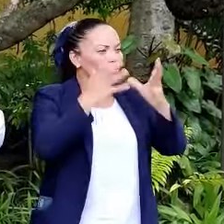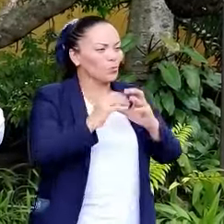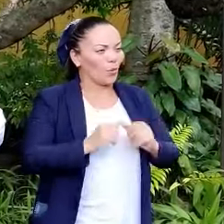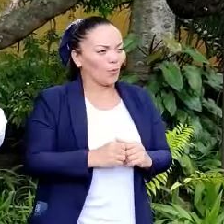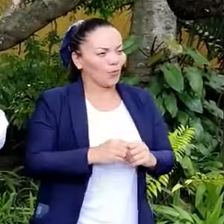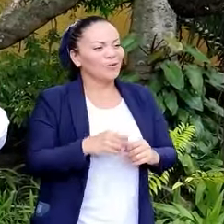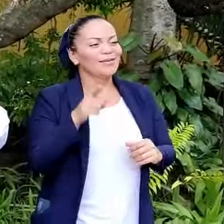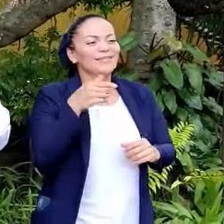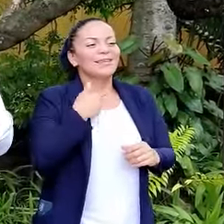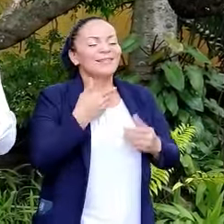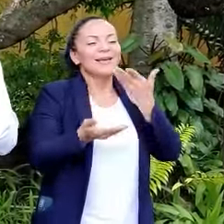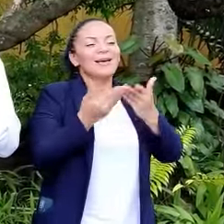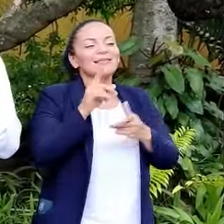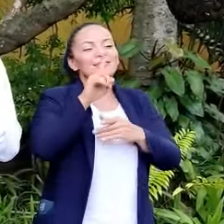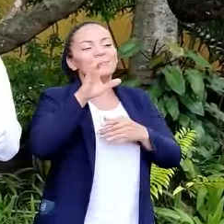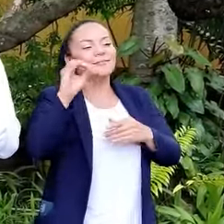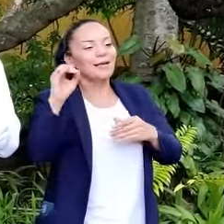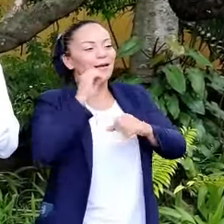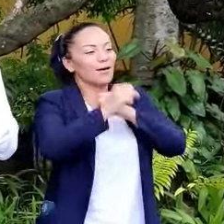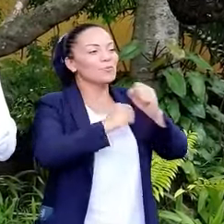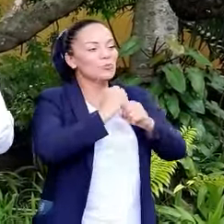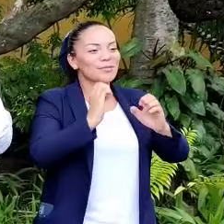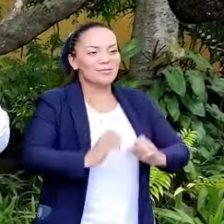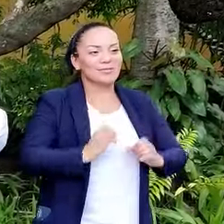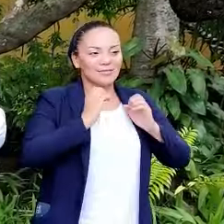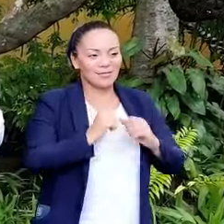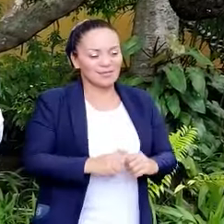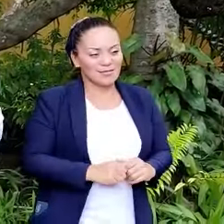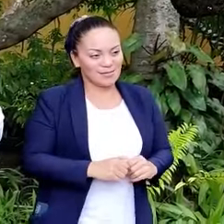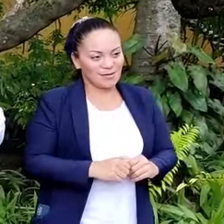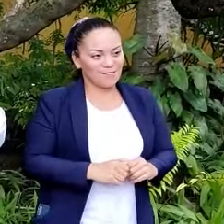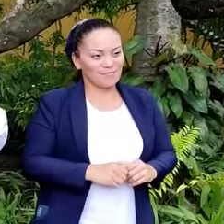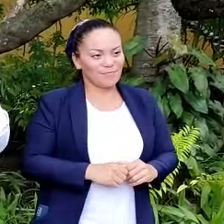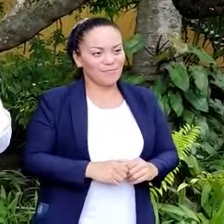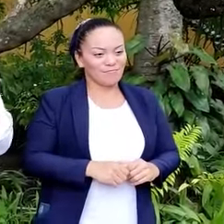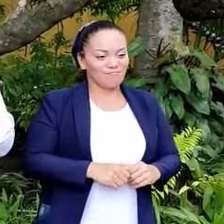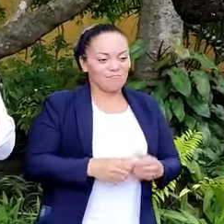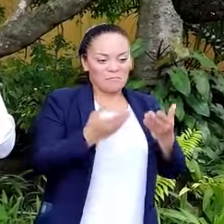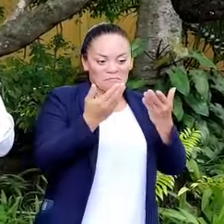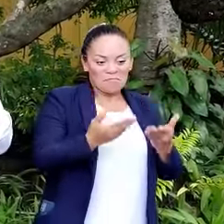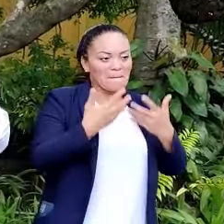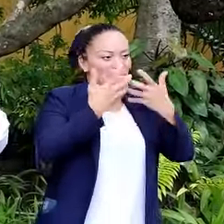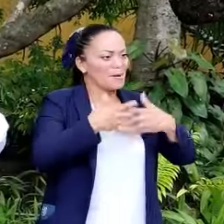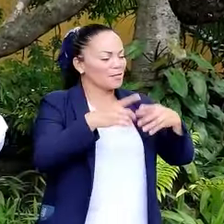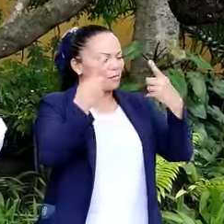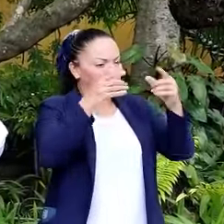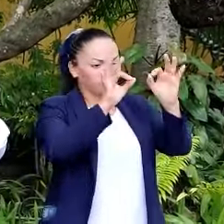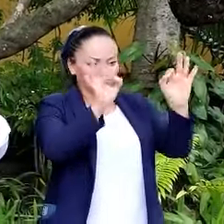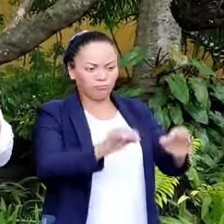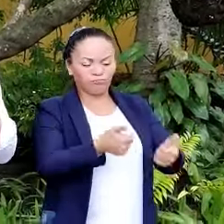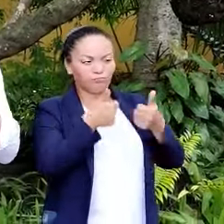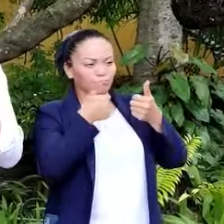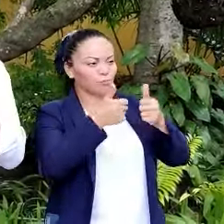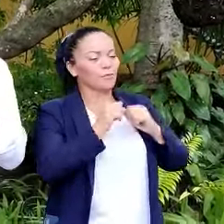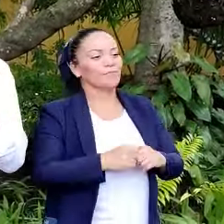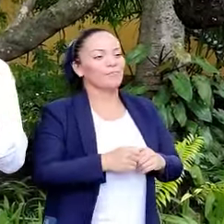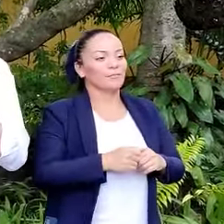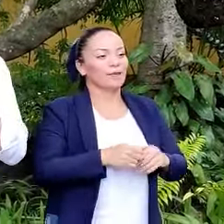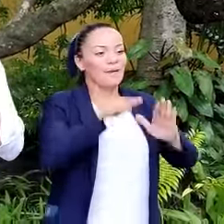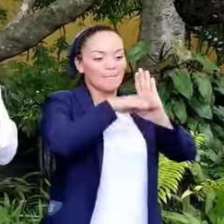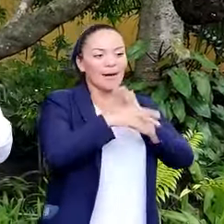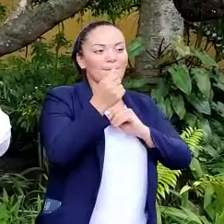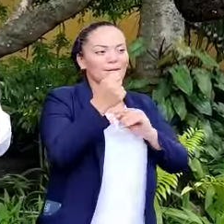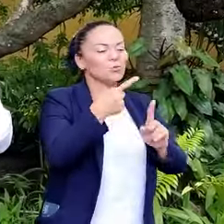que tiene casi 100 años de existencia, una reputación impecable que baja el costo a la